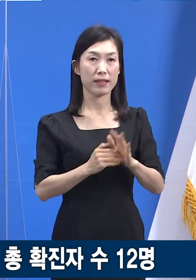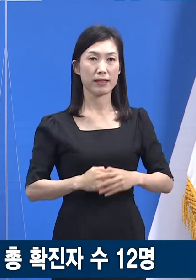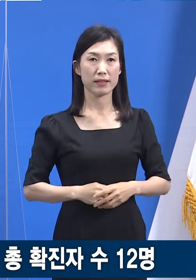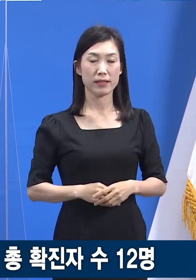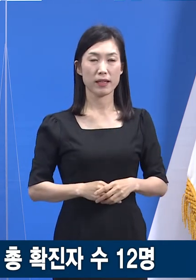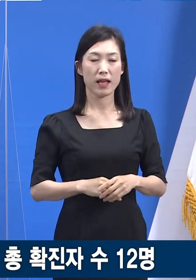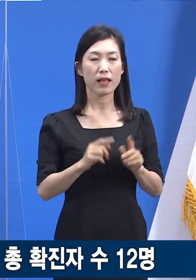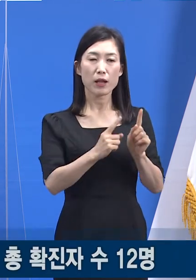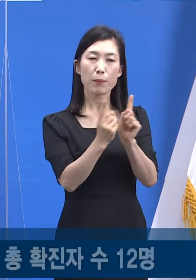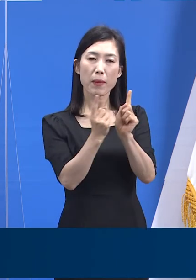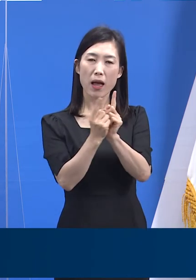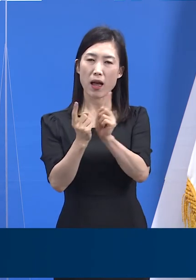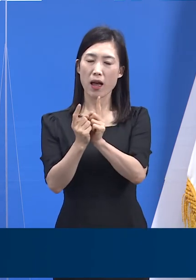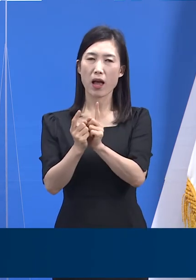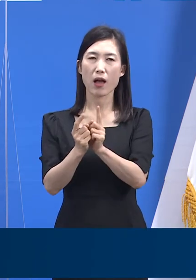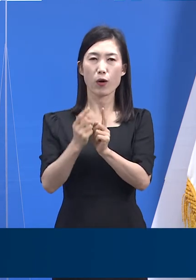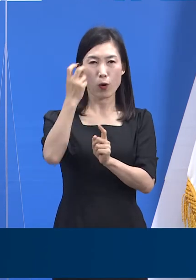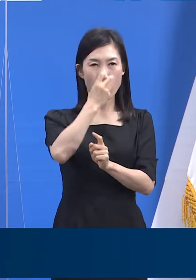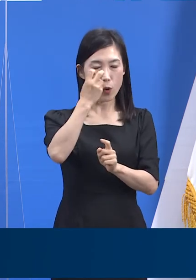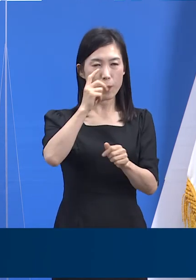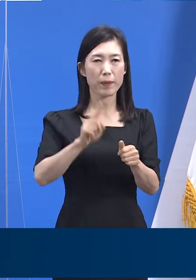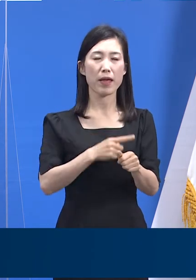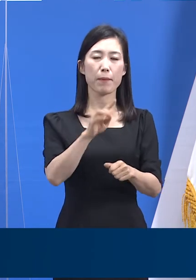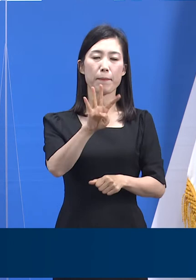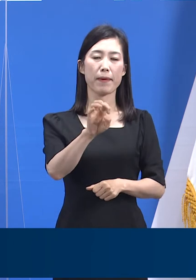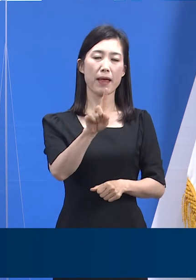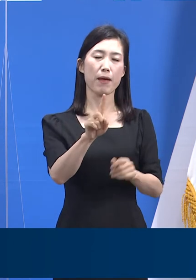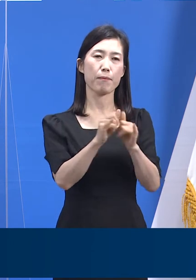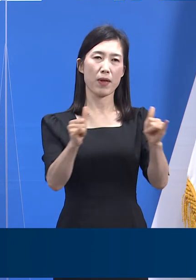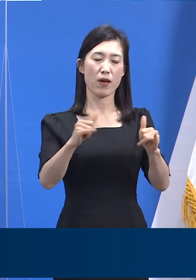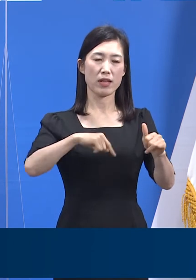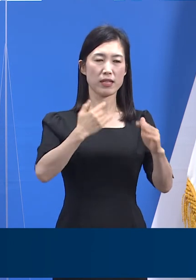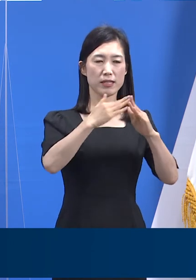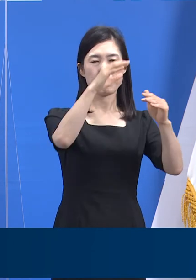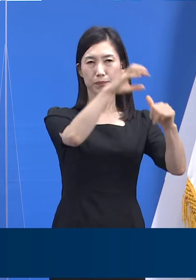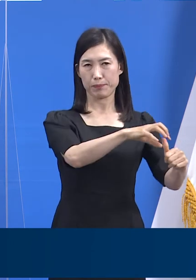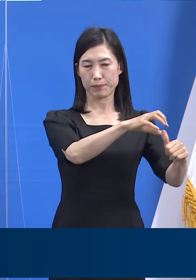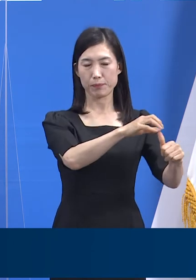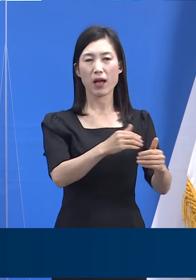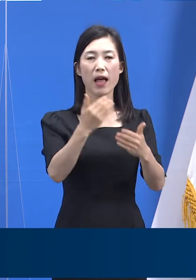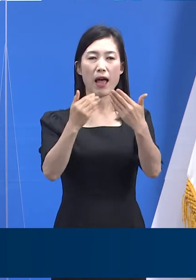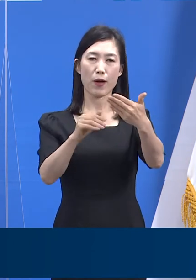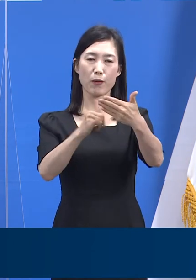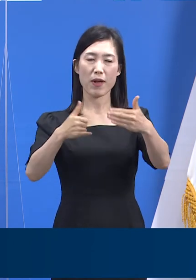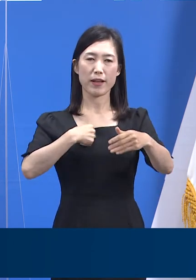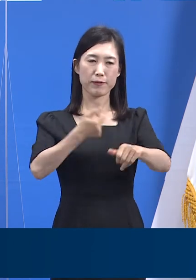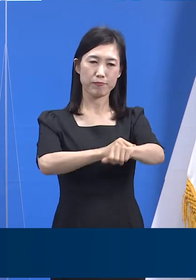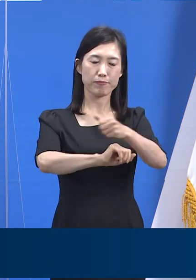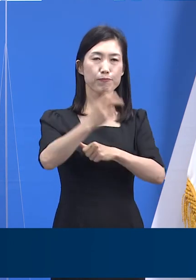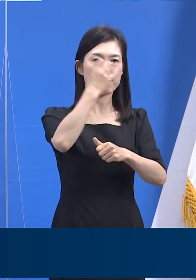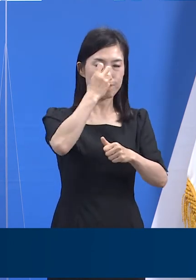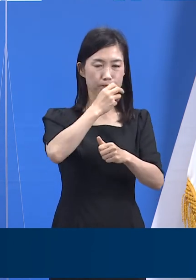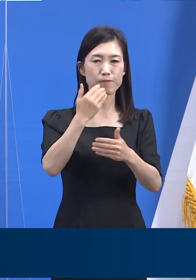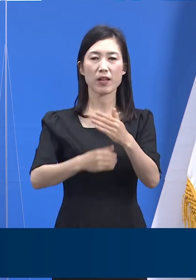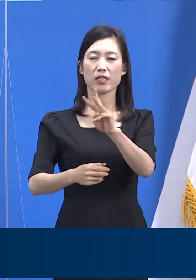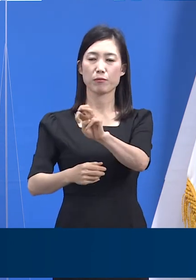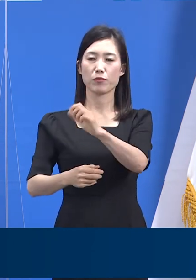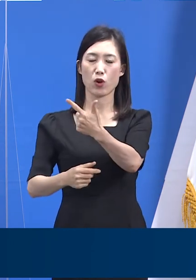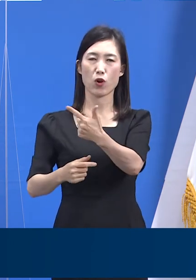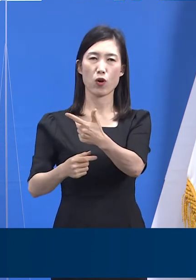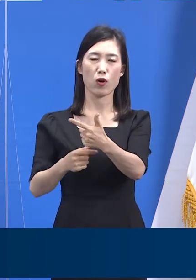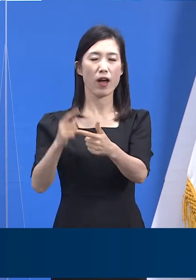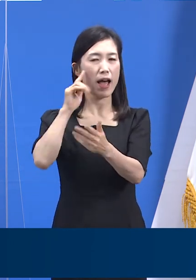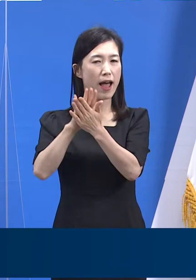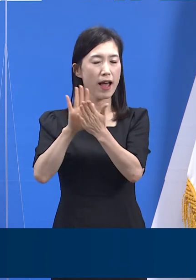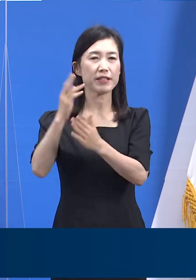접촉자 분류를 통해 41명은 자가 격리, 9명은 능동 감시, 36명은 수동 감시